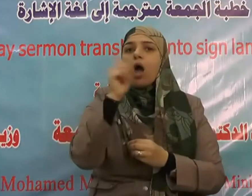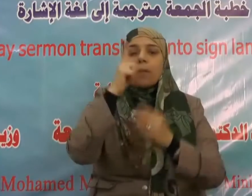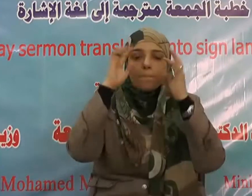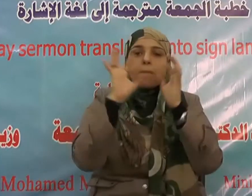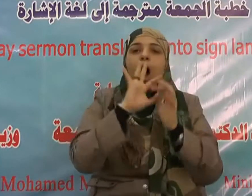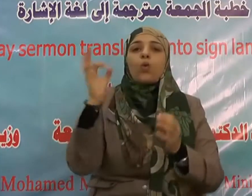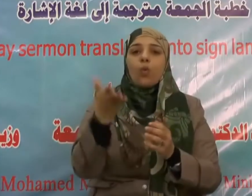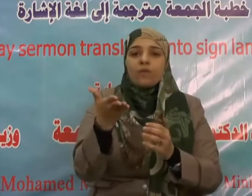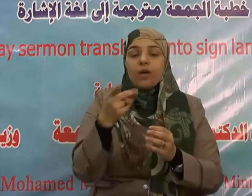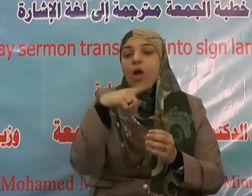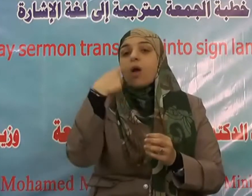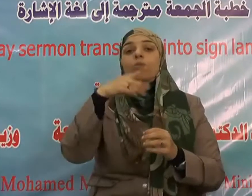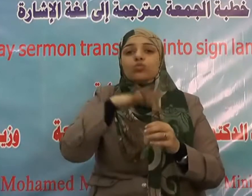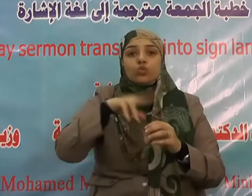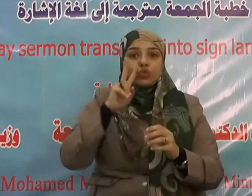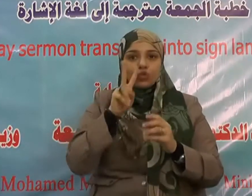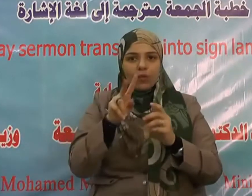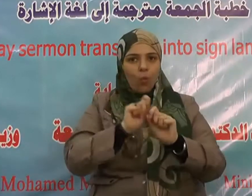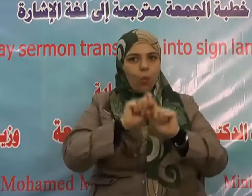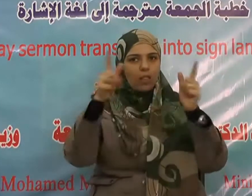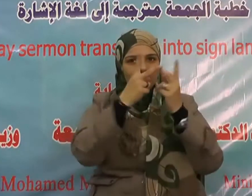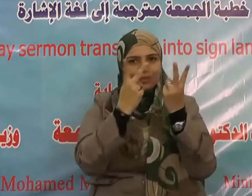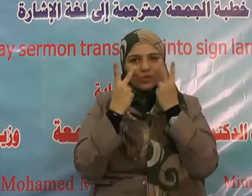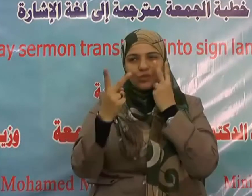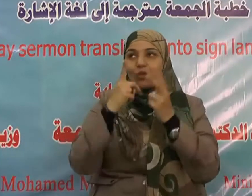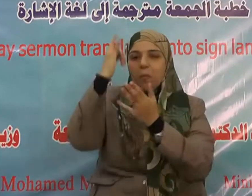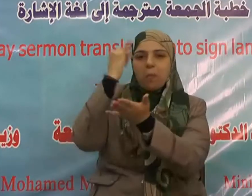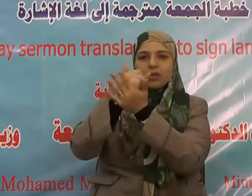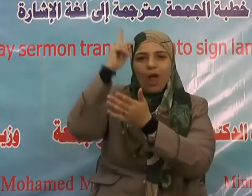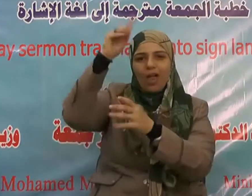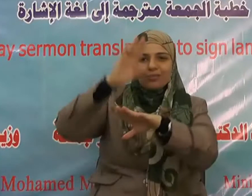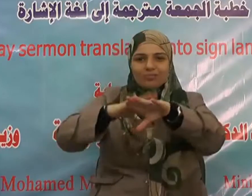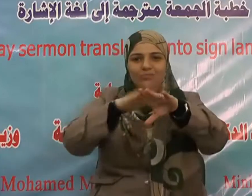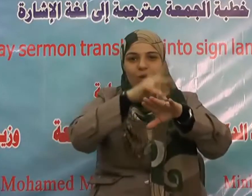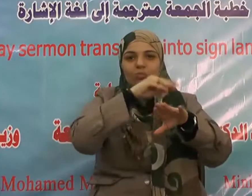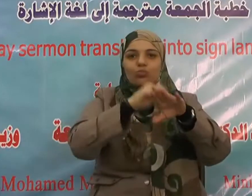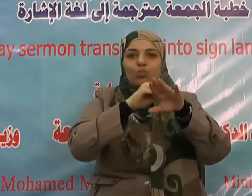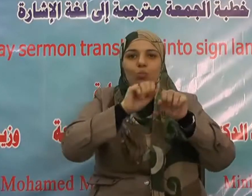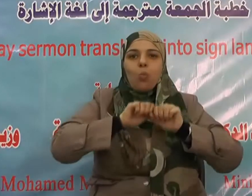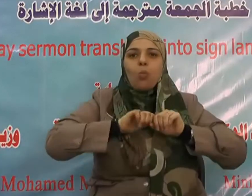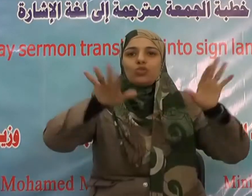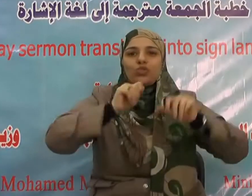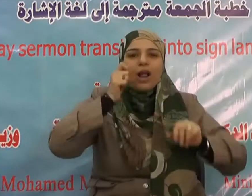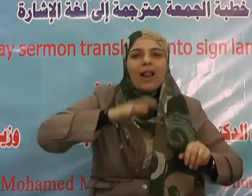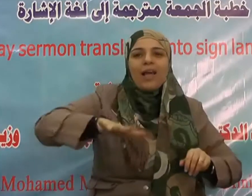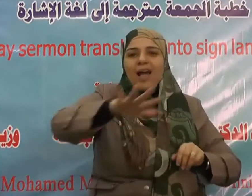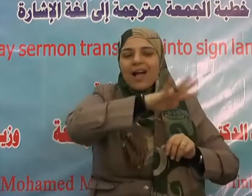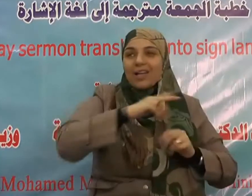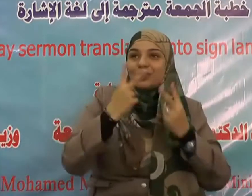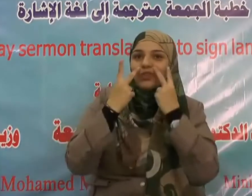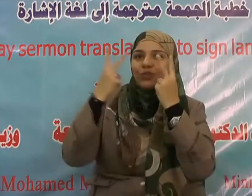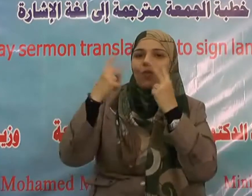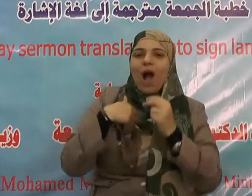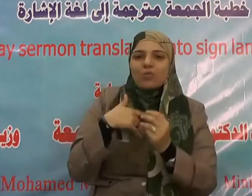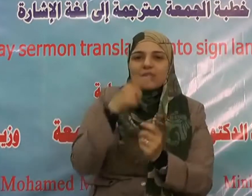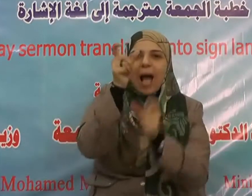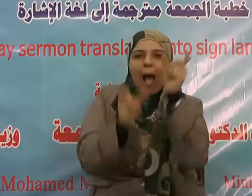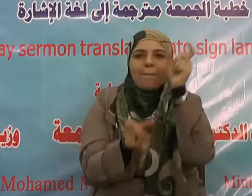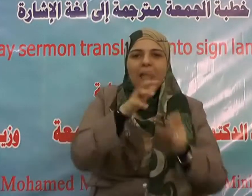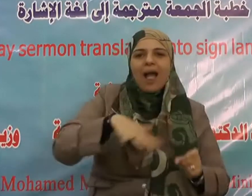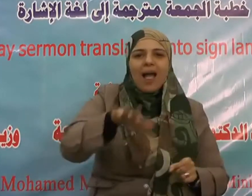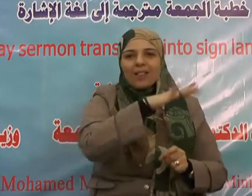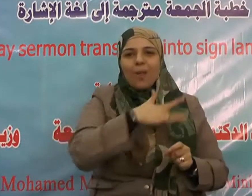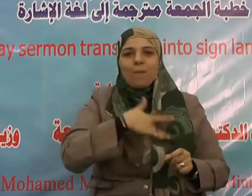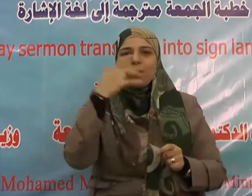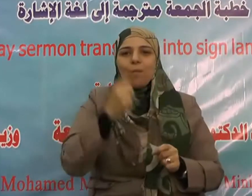بغير دين فقد جعل الفناء لها قرين ومن أجل ثمرات الإيمان بالله